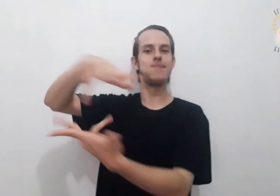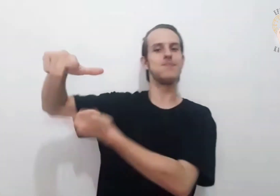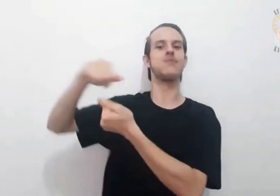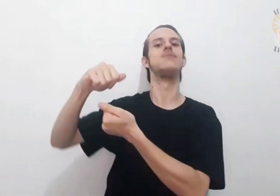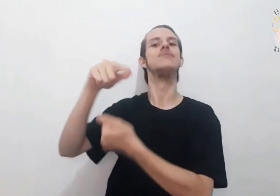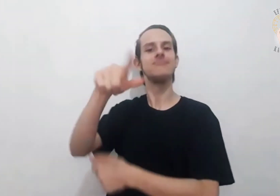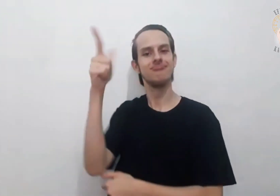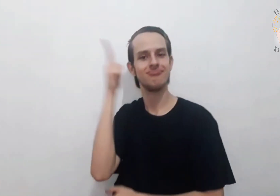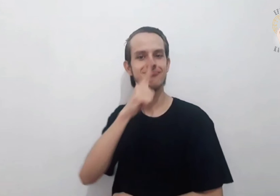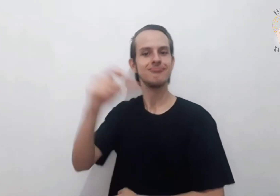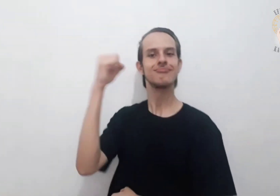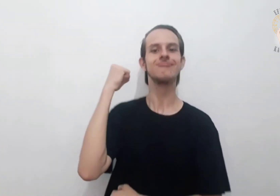Filho de Deus?